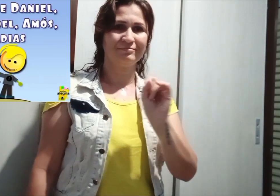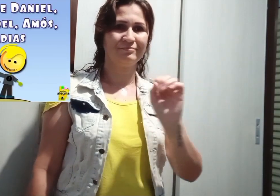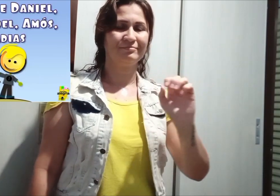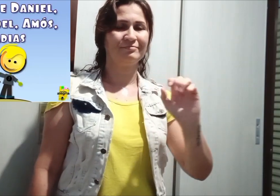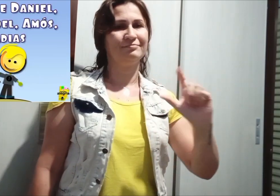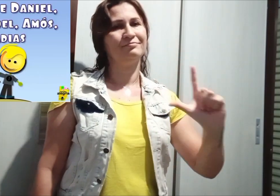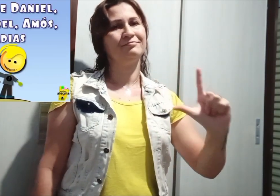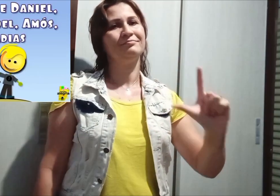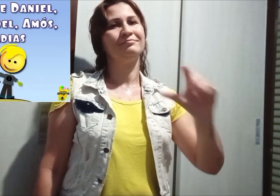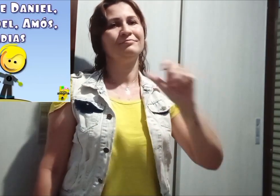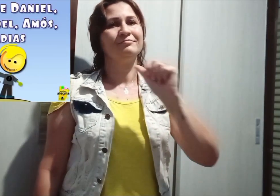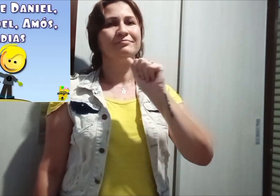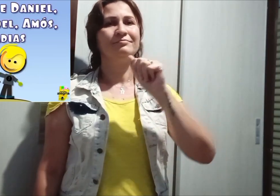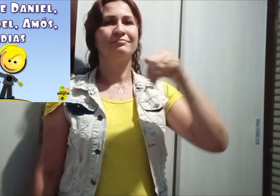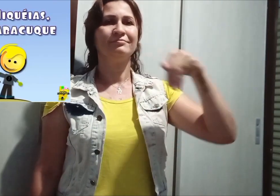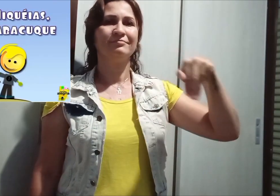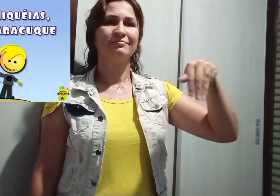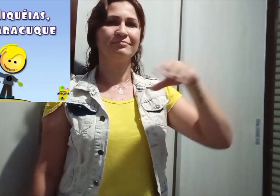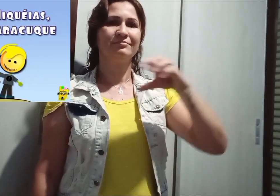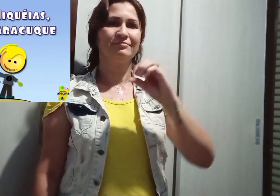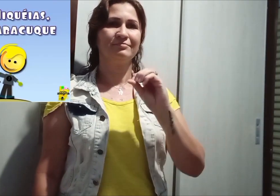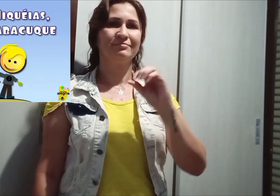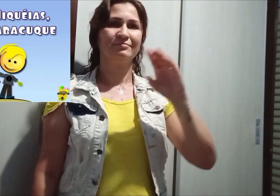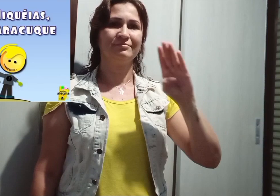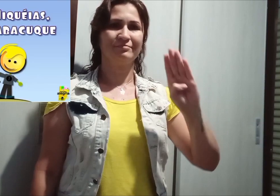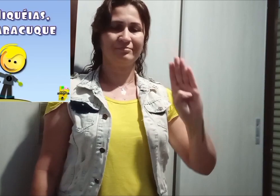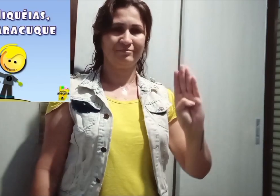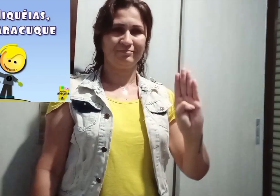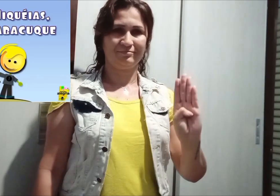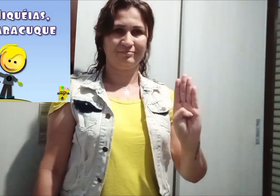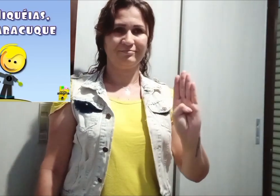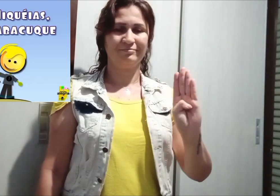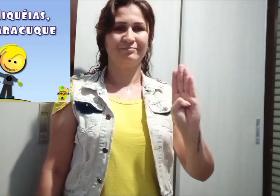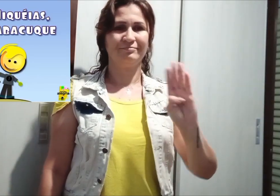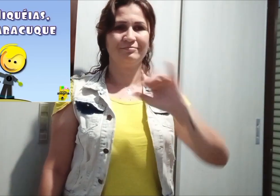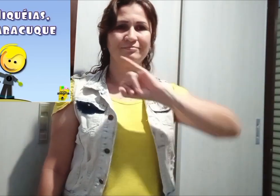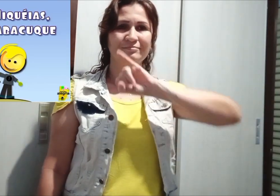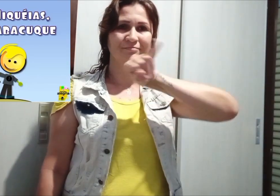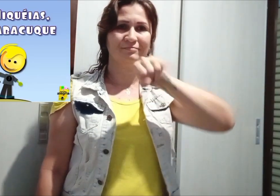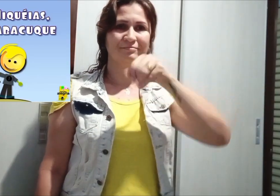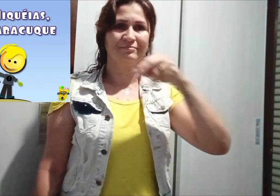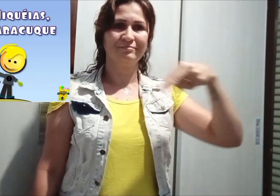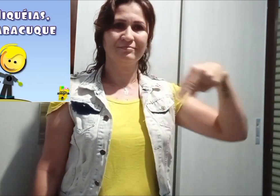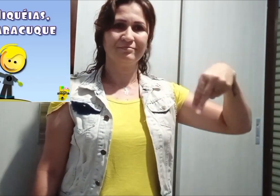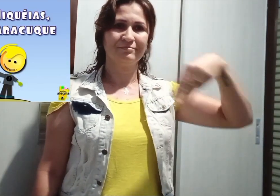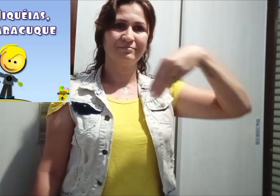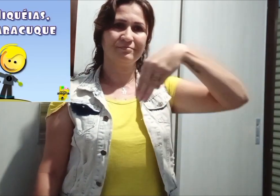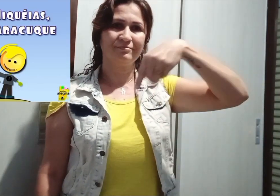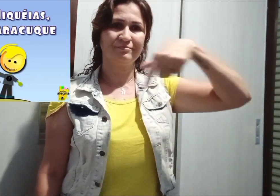Amos, Lopatias, Jonas, Miquéias, Naum,